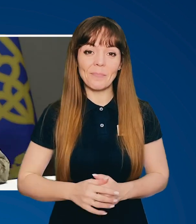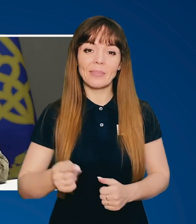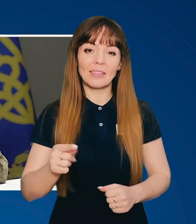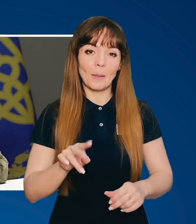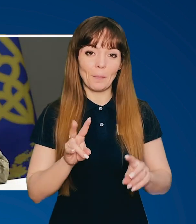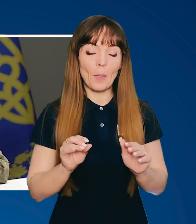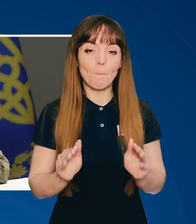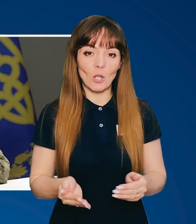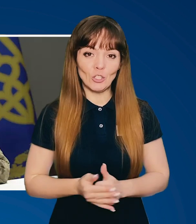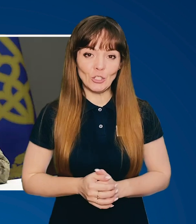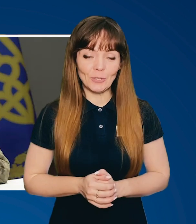тим не менше.